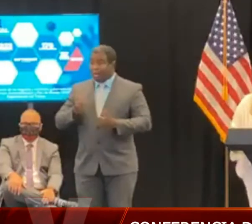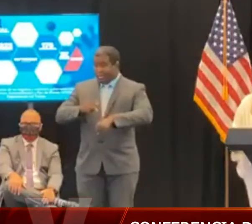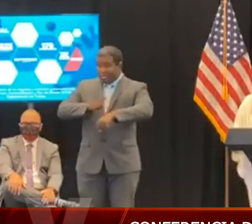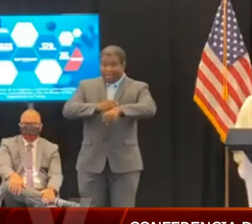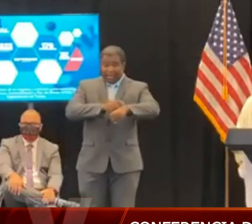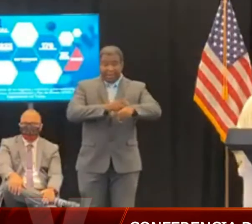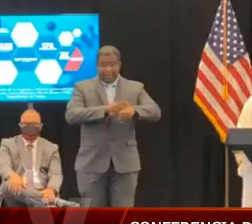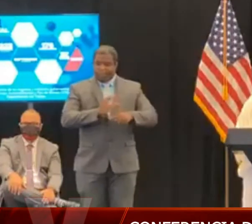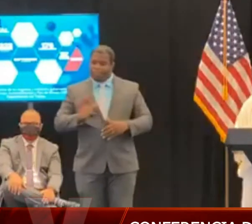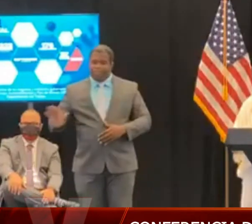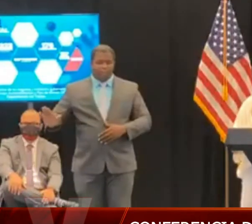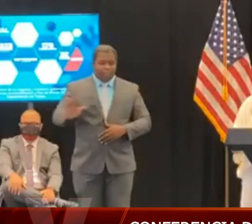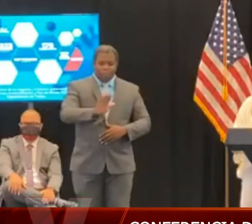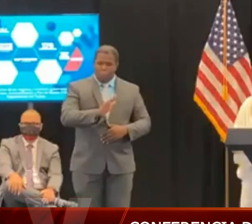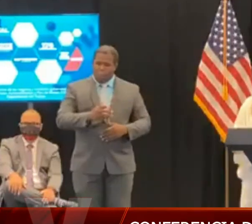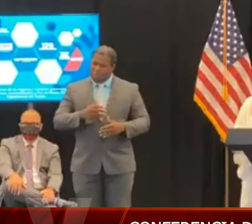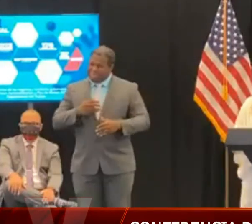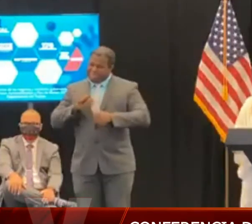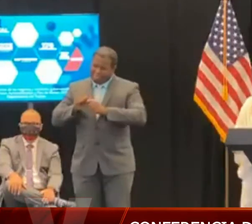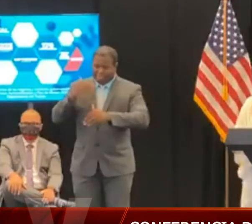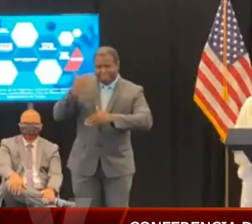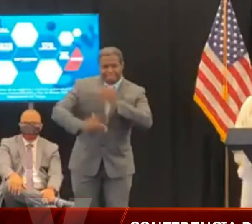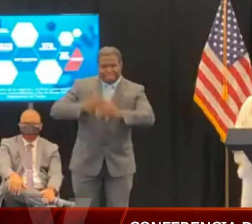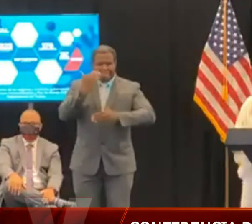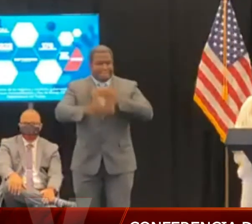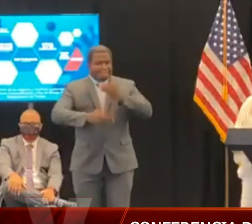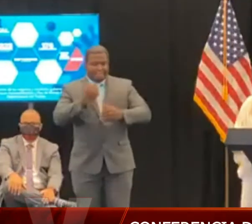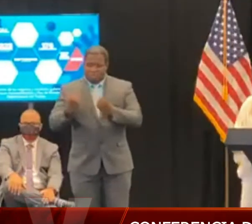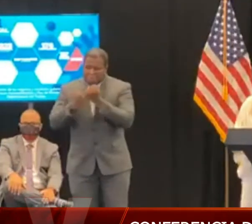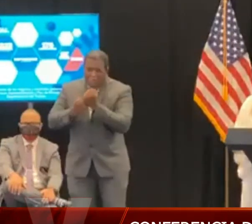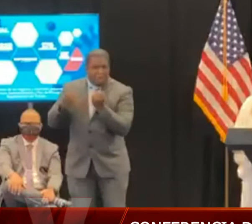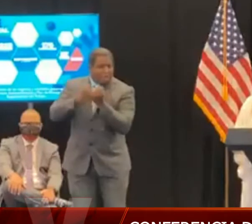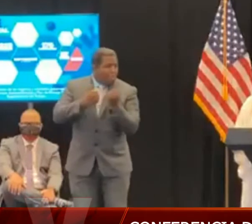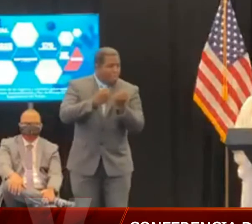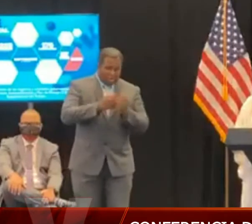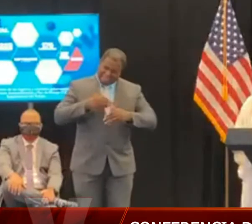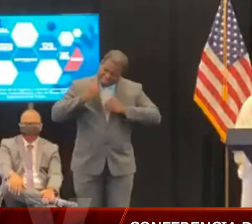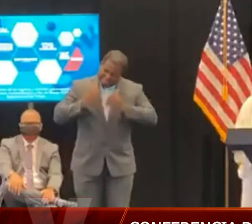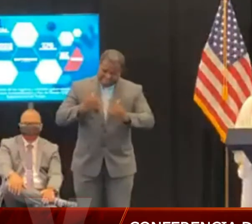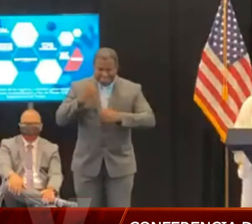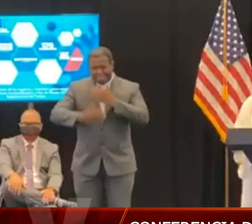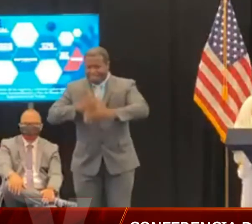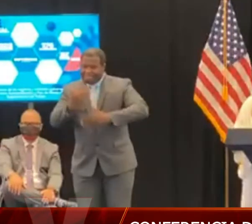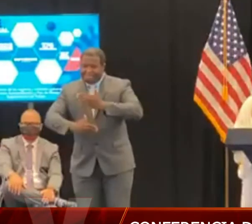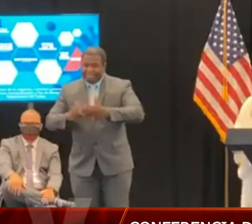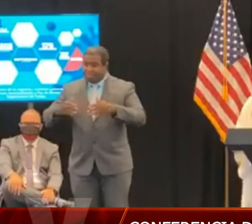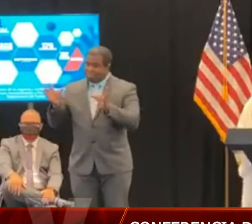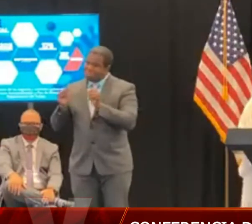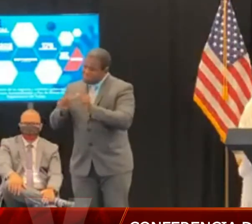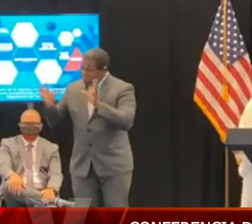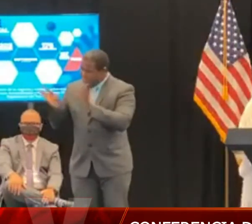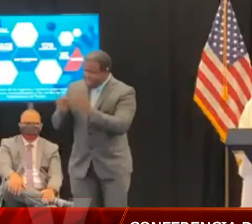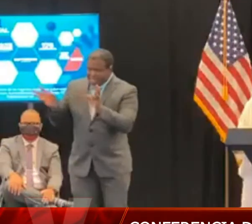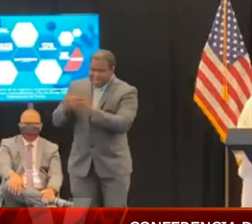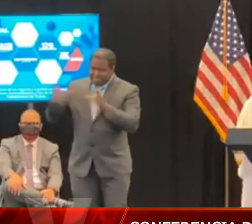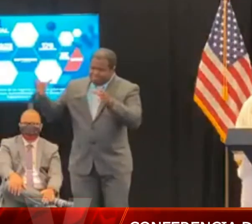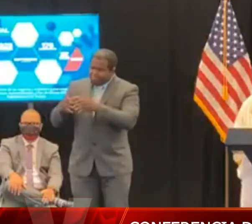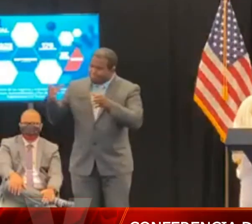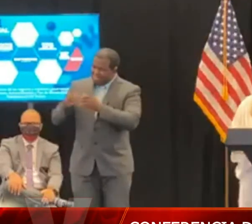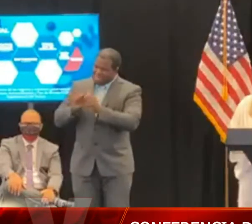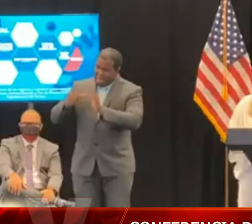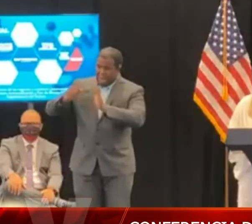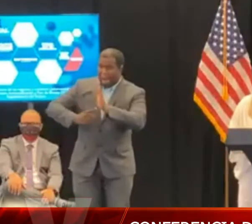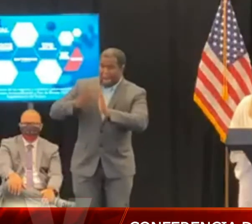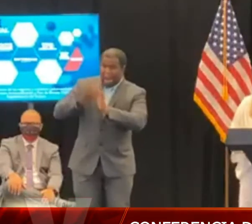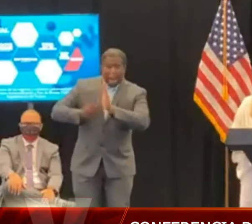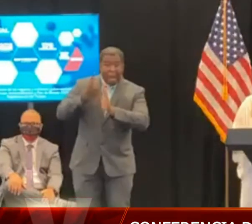más lo necesita para poder ayudar a Puerto Rico y a todos los que vivimos en esta isla. Puerto Rico tiene una deuda con todos